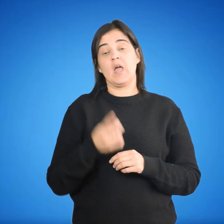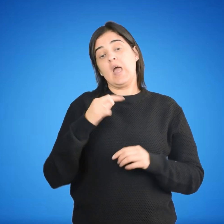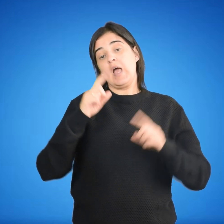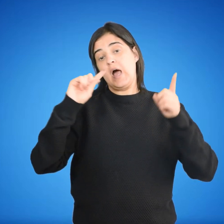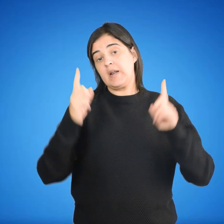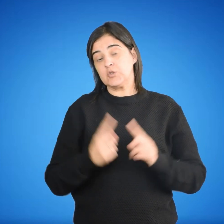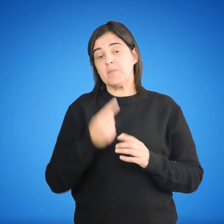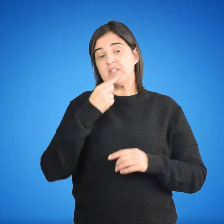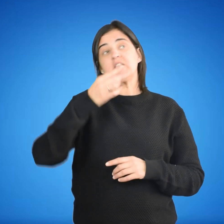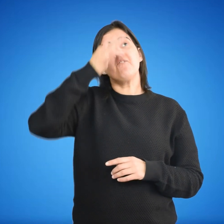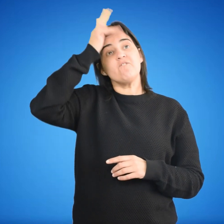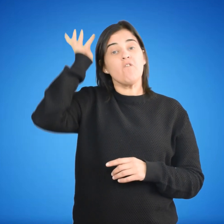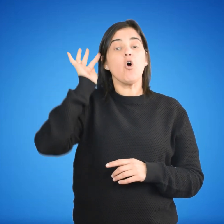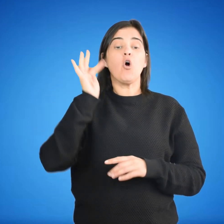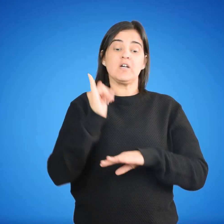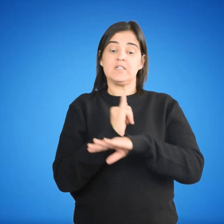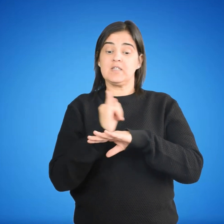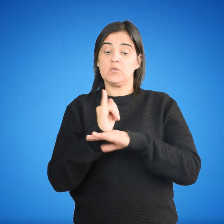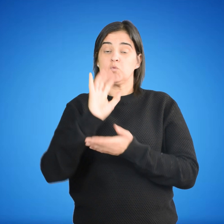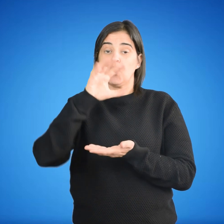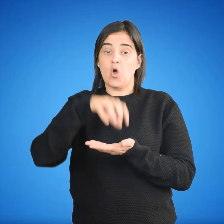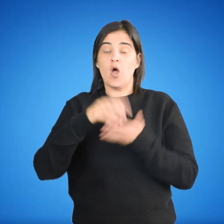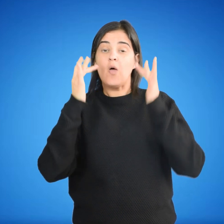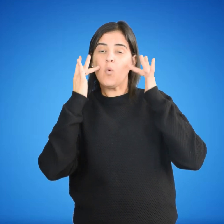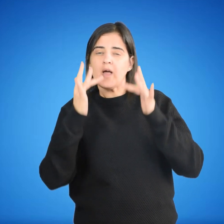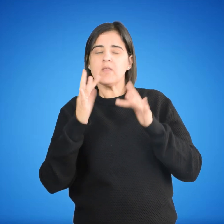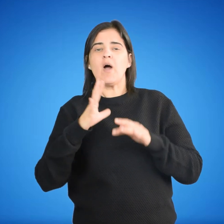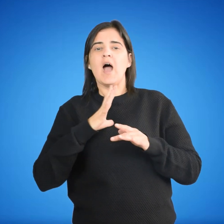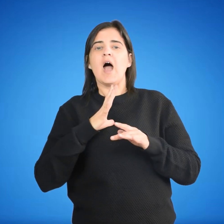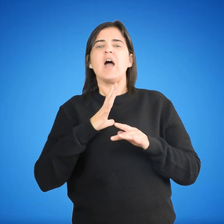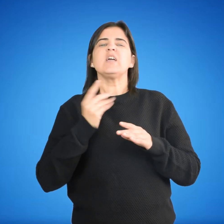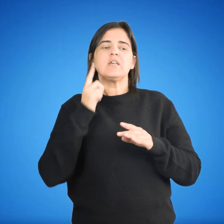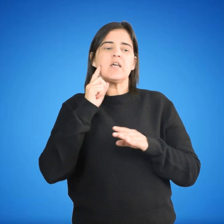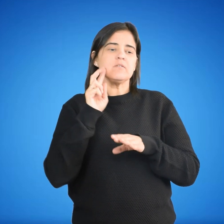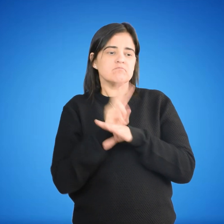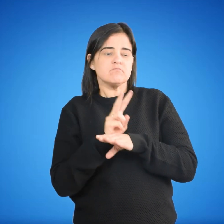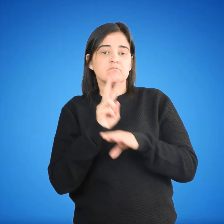En resumen, Foucault afirma que el sistema educativo tiene la función de vigilar y castigar.